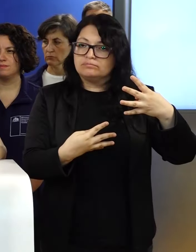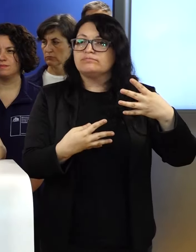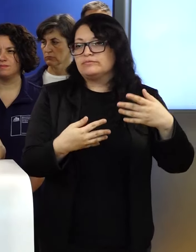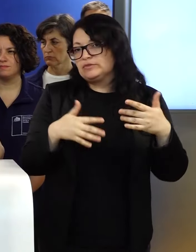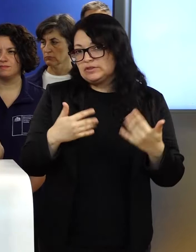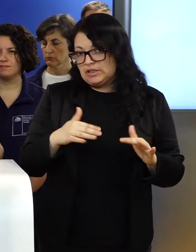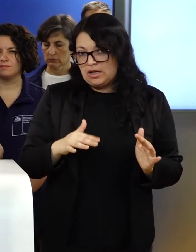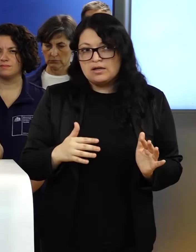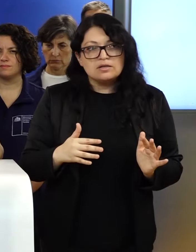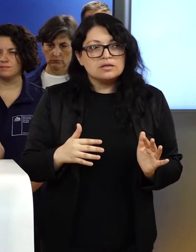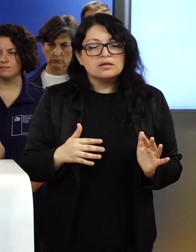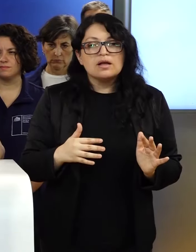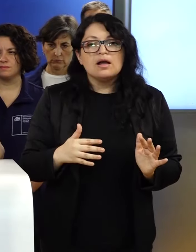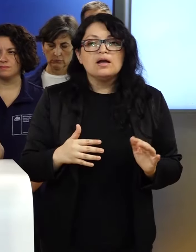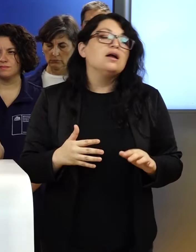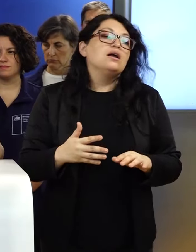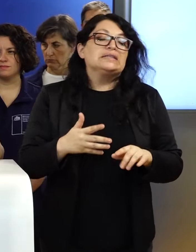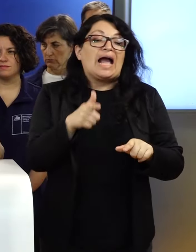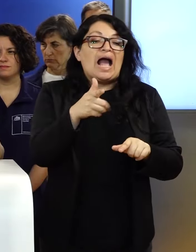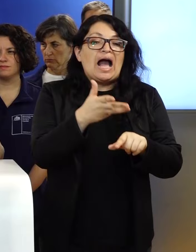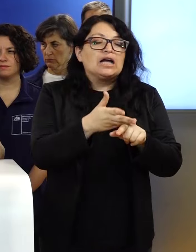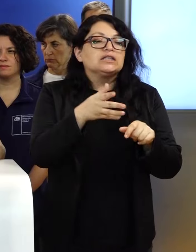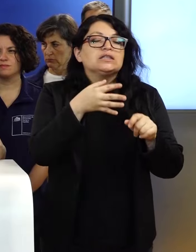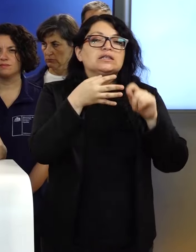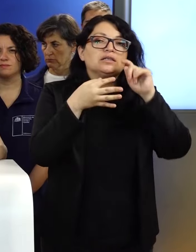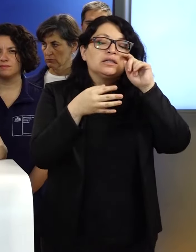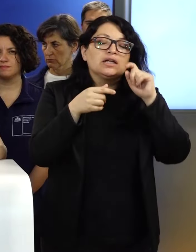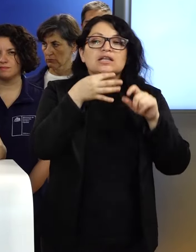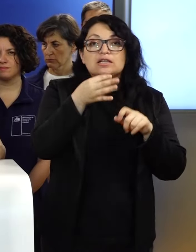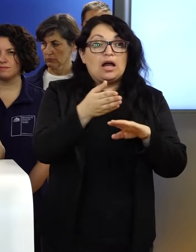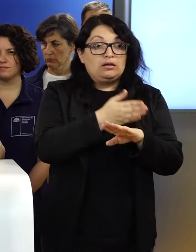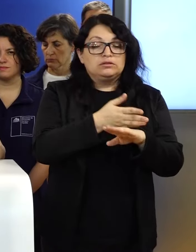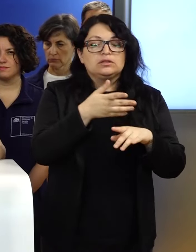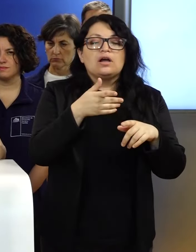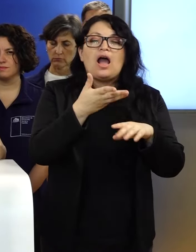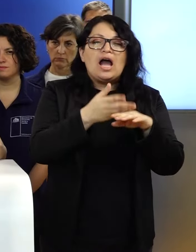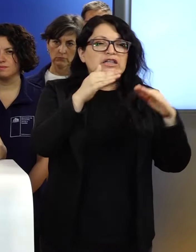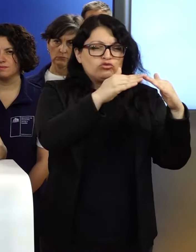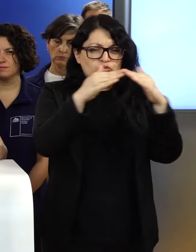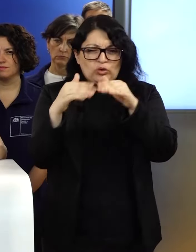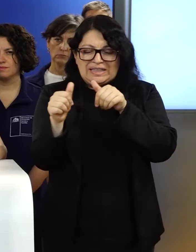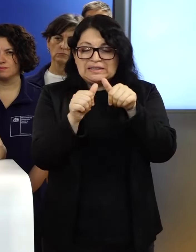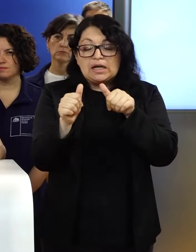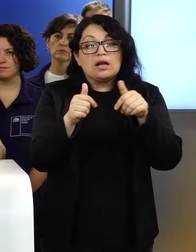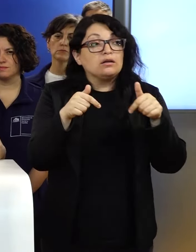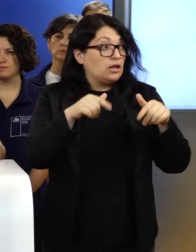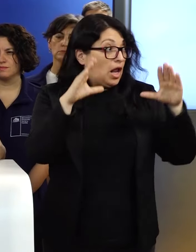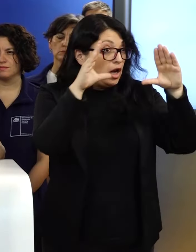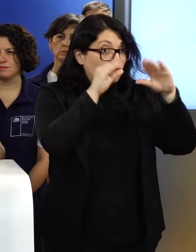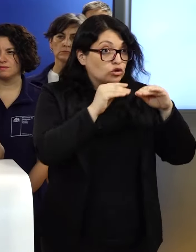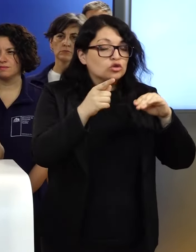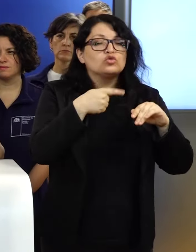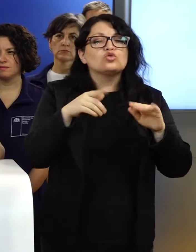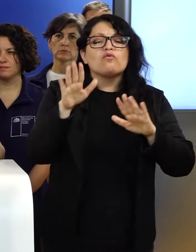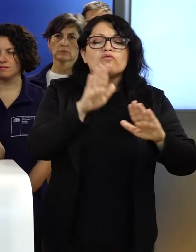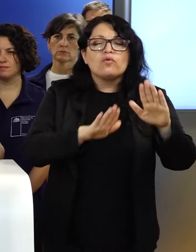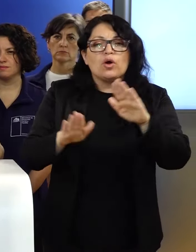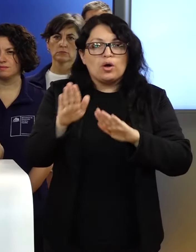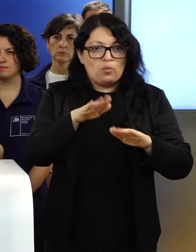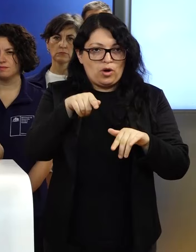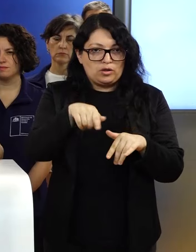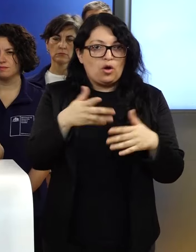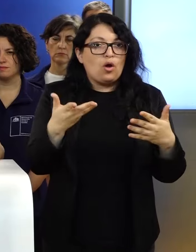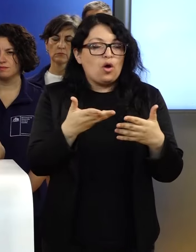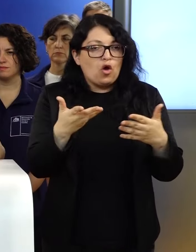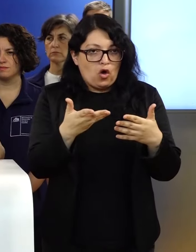de barrios habitacionales, y durante la noche vamos a protegerlos a través de